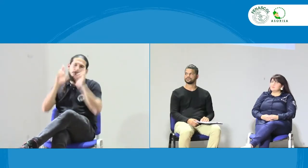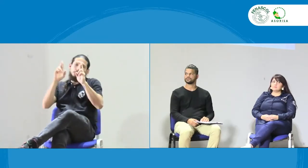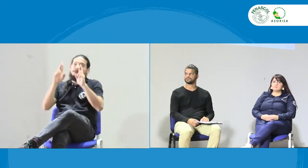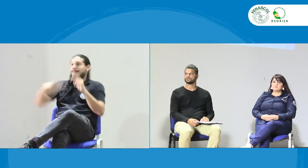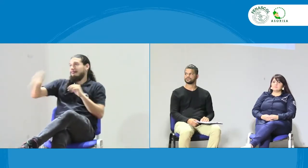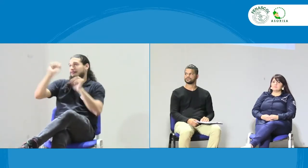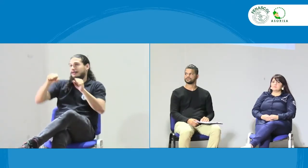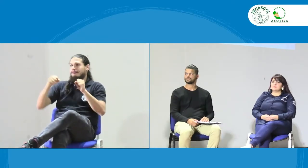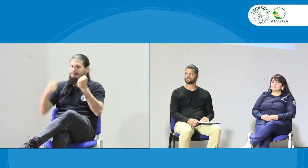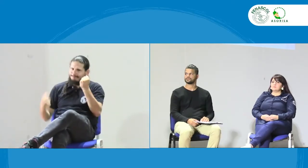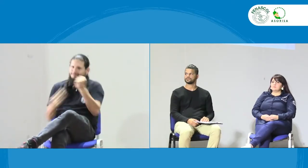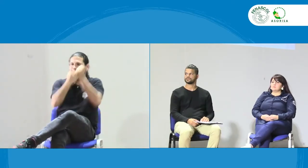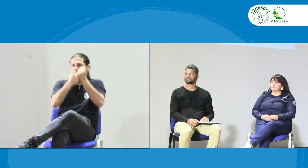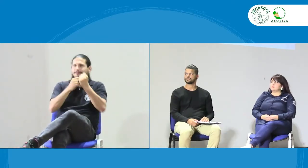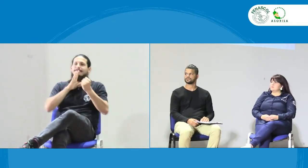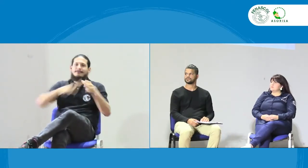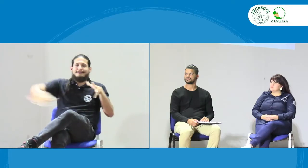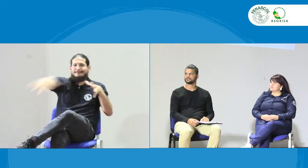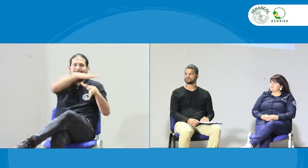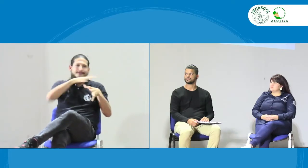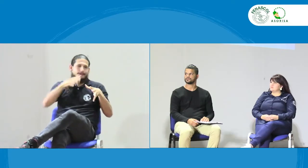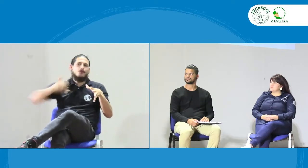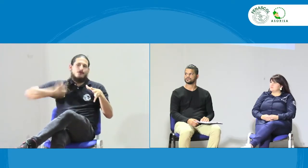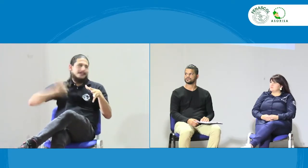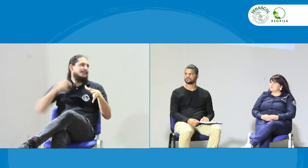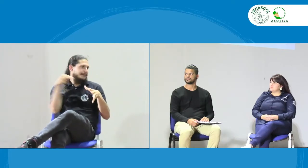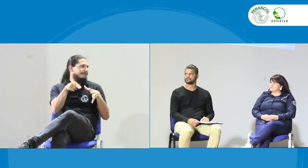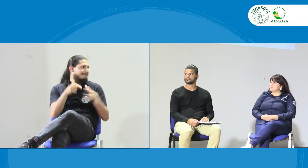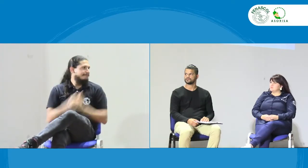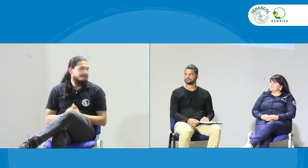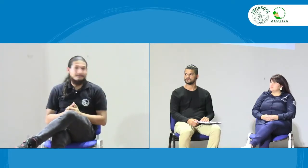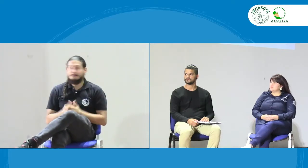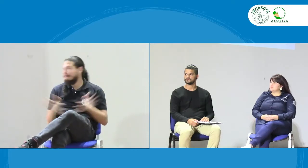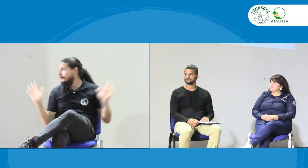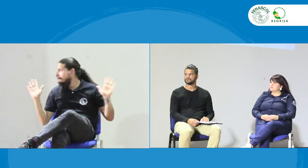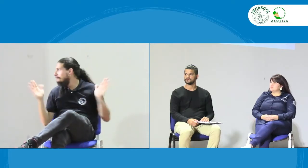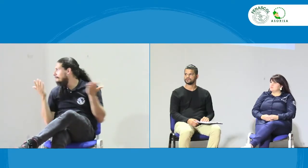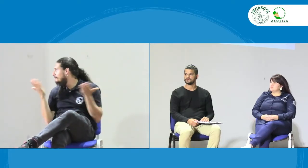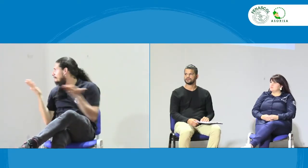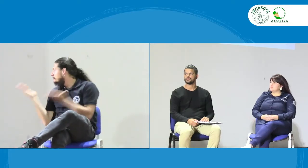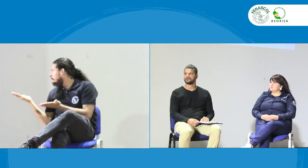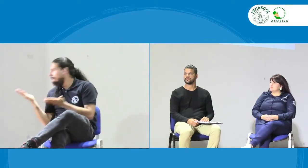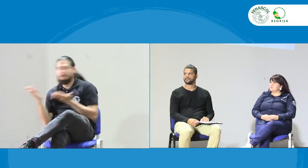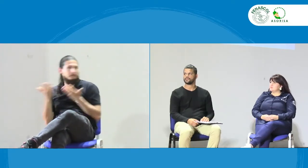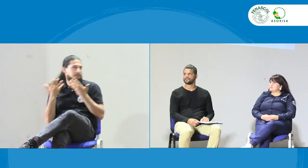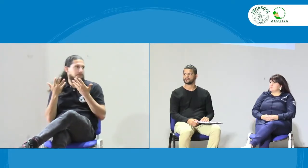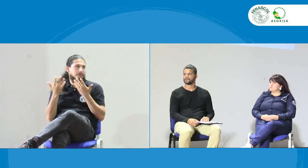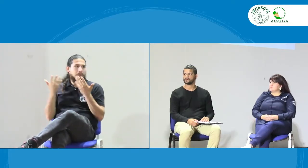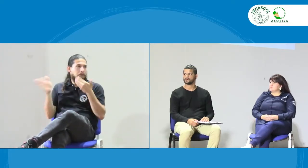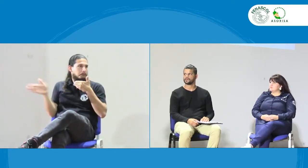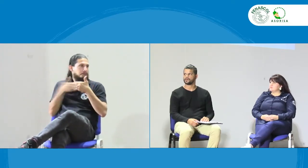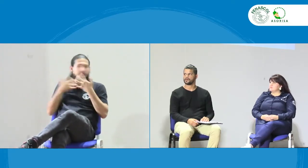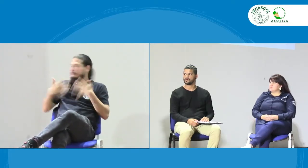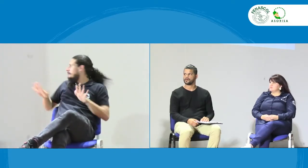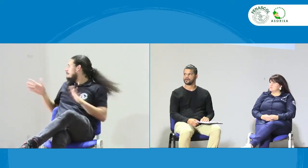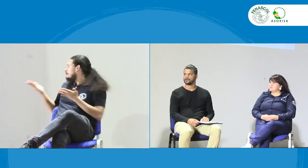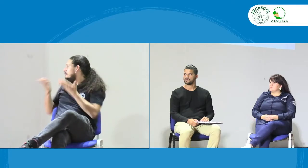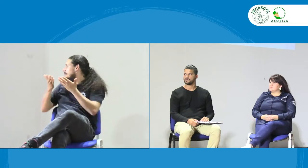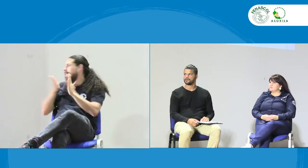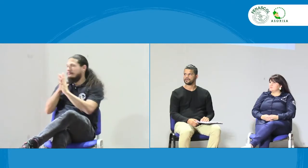liderazgo, los movimientos asociativos, que se puedan participar. ¿Y cómo se llega a eso? Con los jóvenes. Creo que no tenemos nada más.